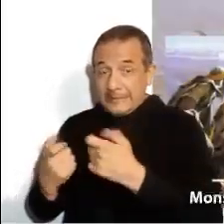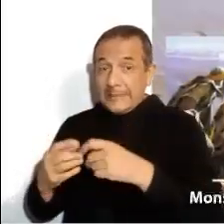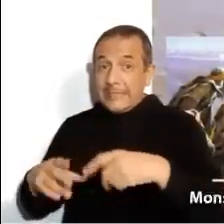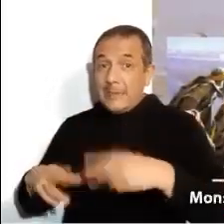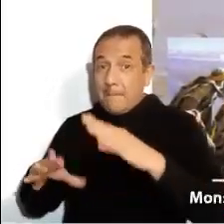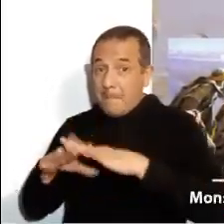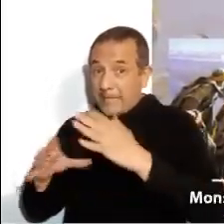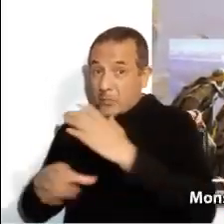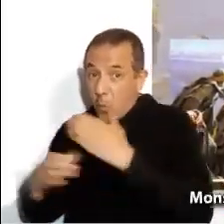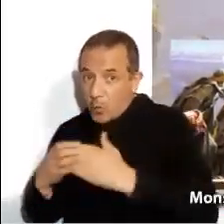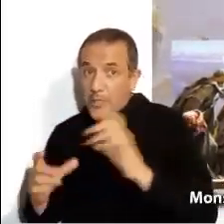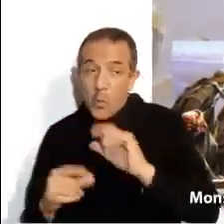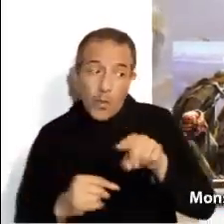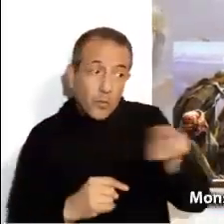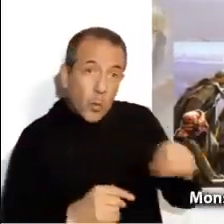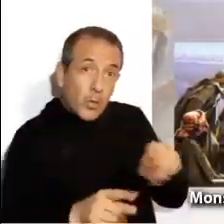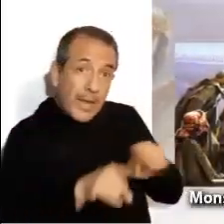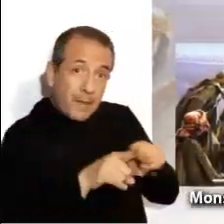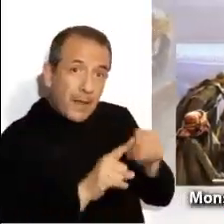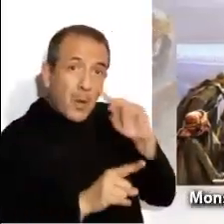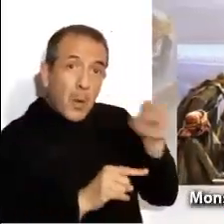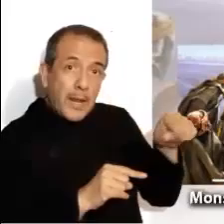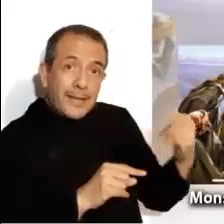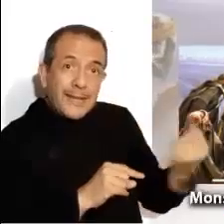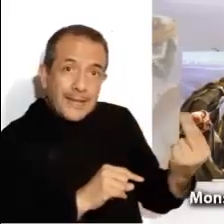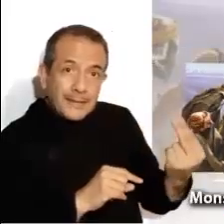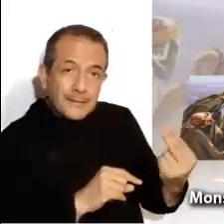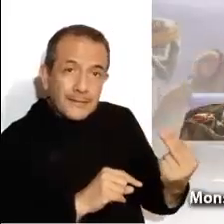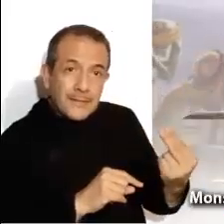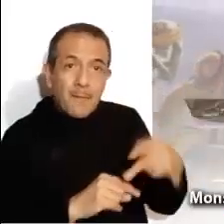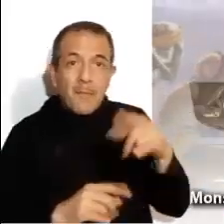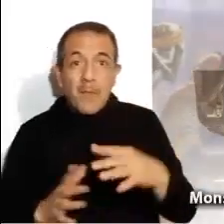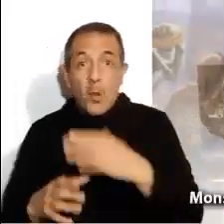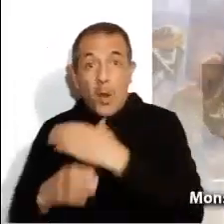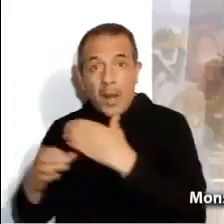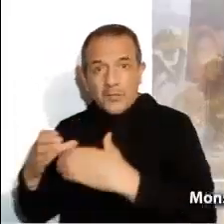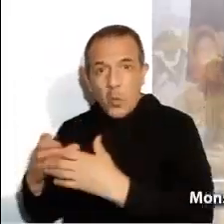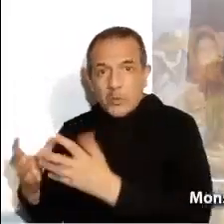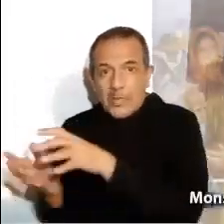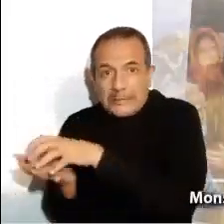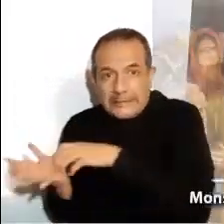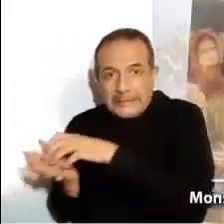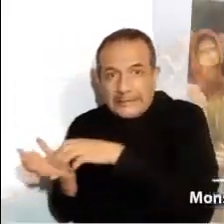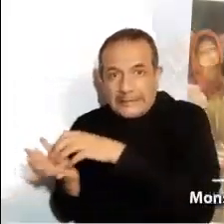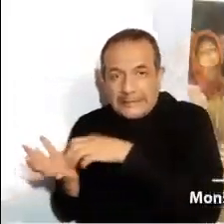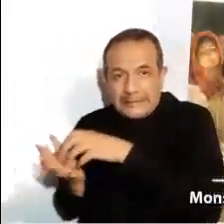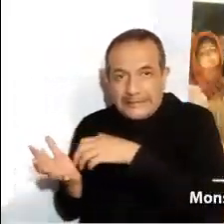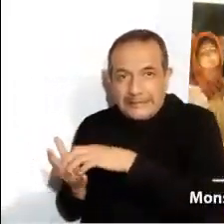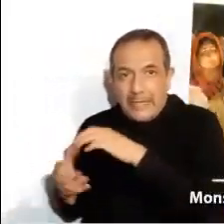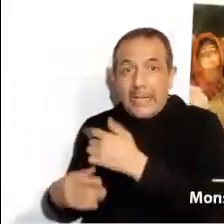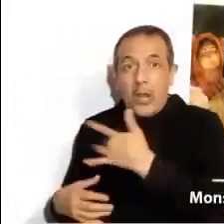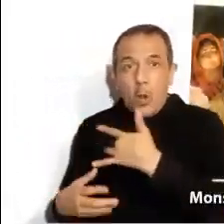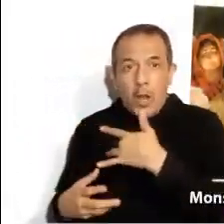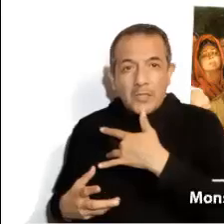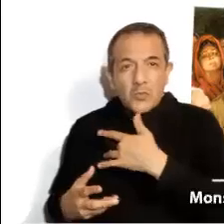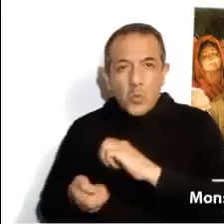su hermano sufre necesidad. Pero los bienes producen endurecimiento del corazón y nos